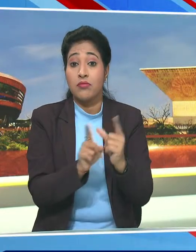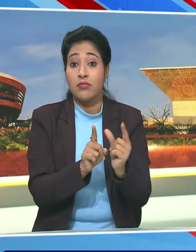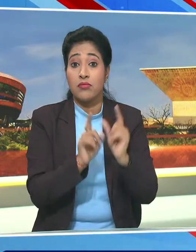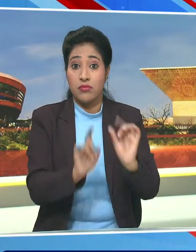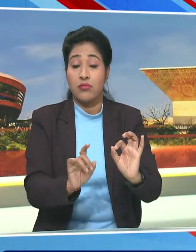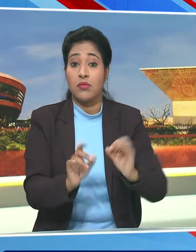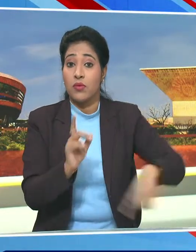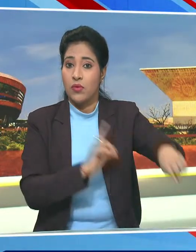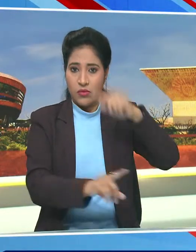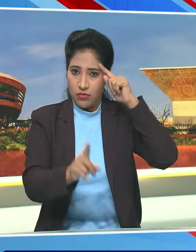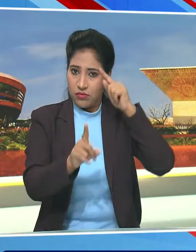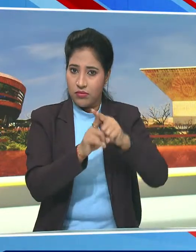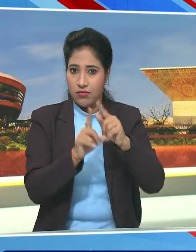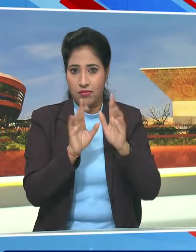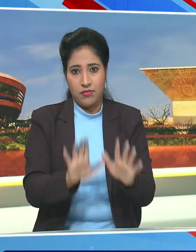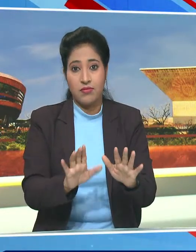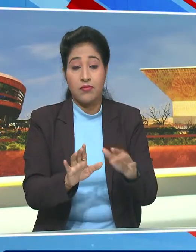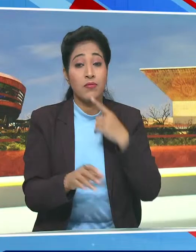रहने पर सहमत